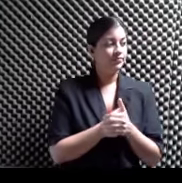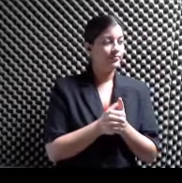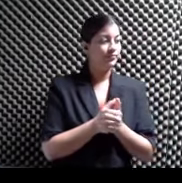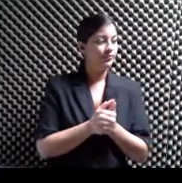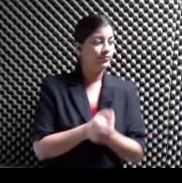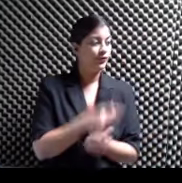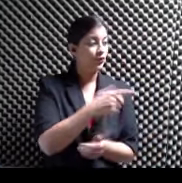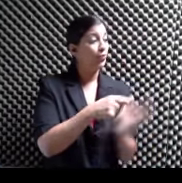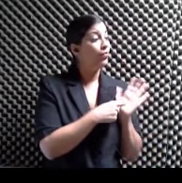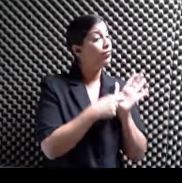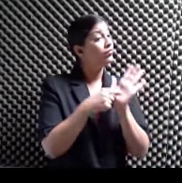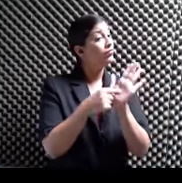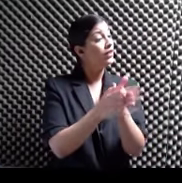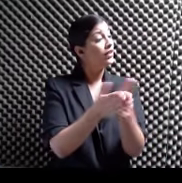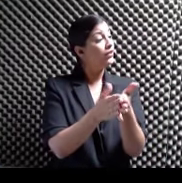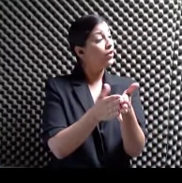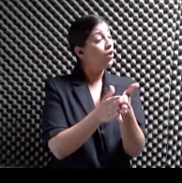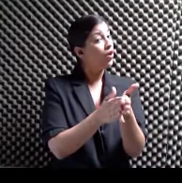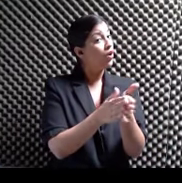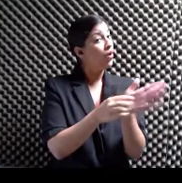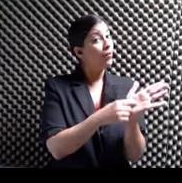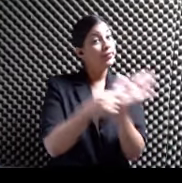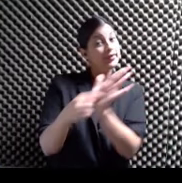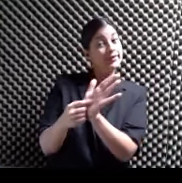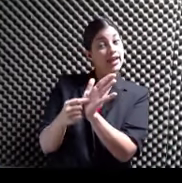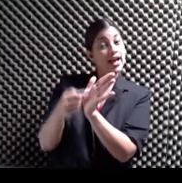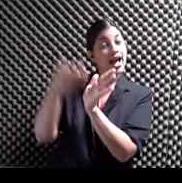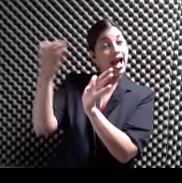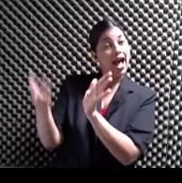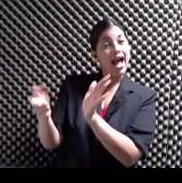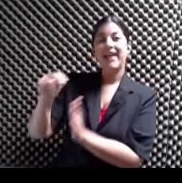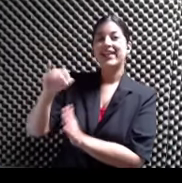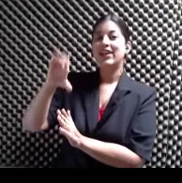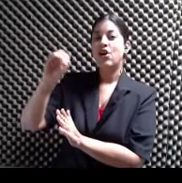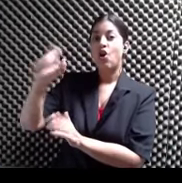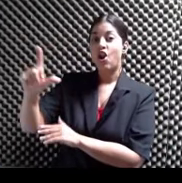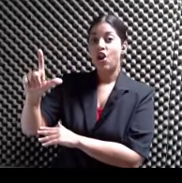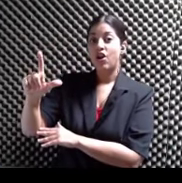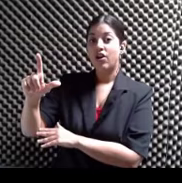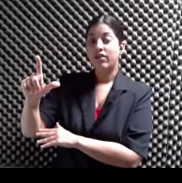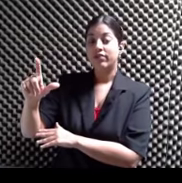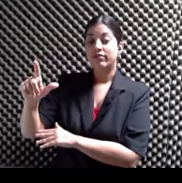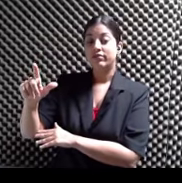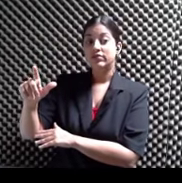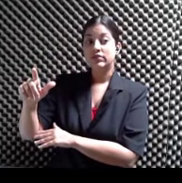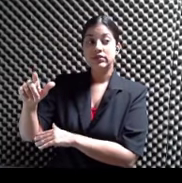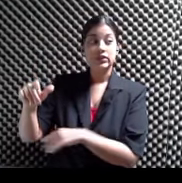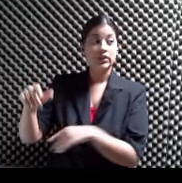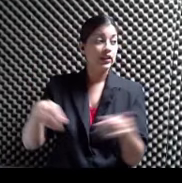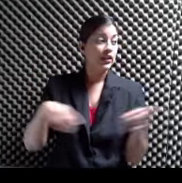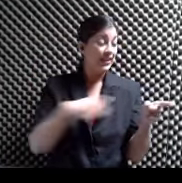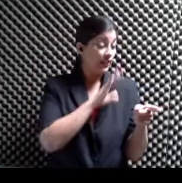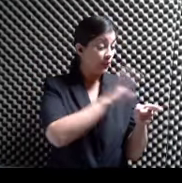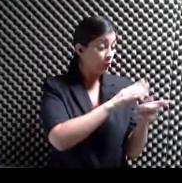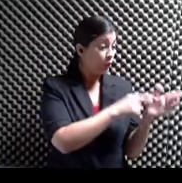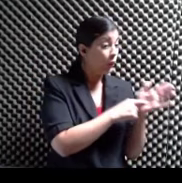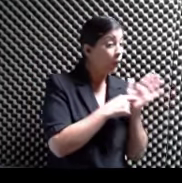presentar El libro A Nicole Y entonces a ti Te lo va a presentar David Caleb Acevedo ¿Verdad? Estaría presentando